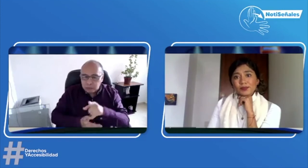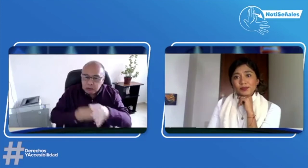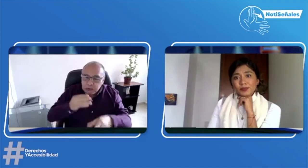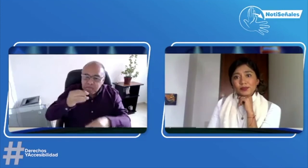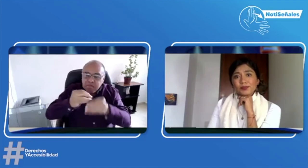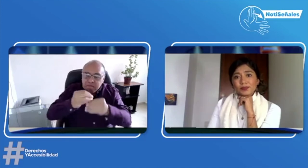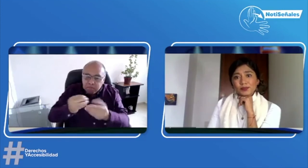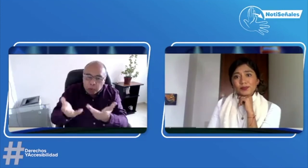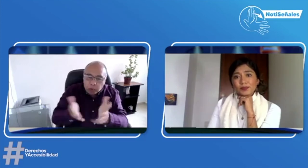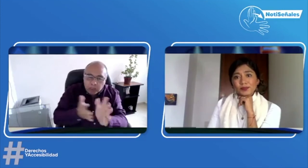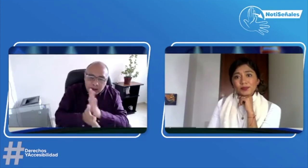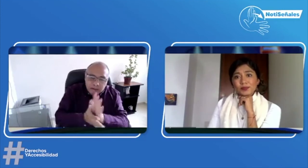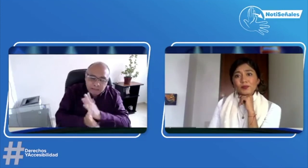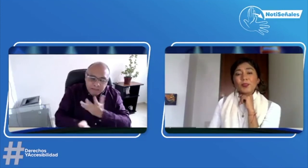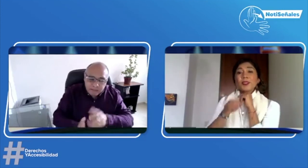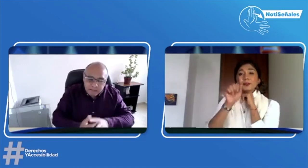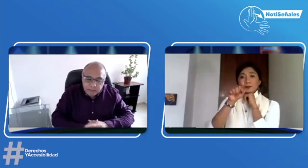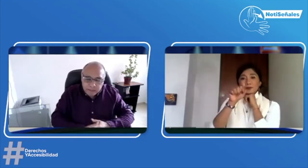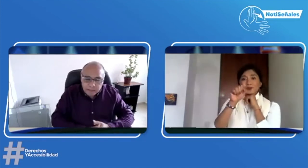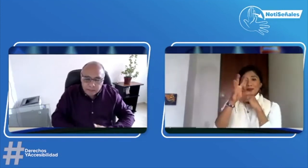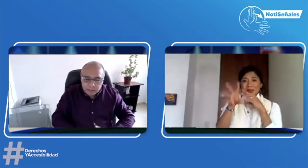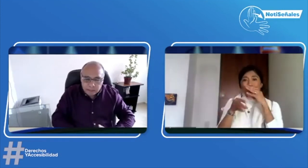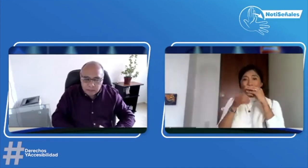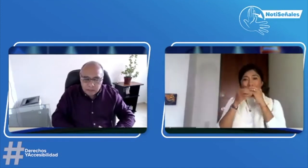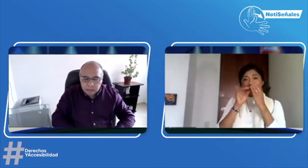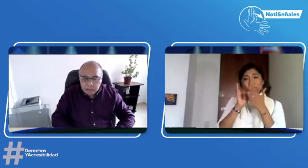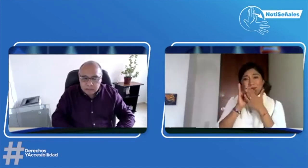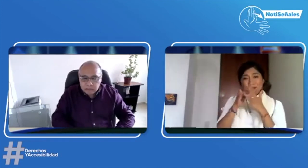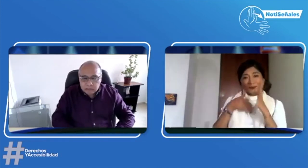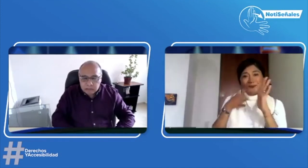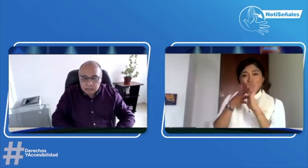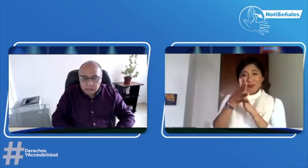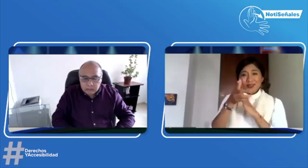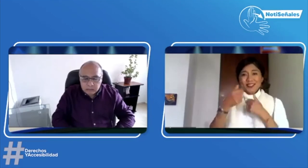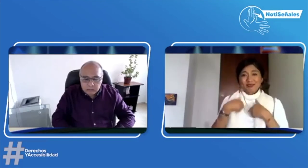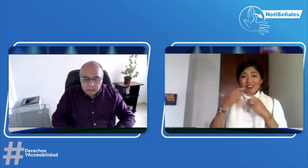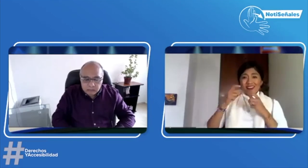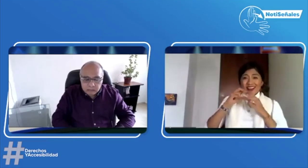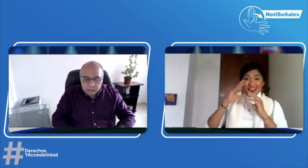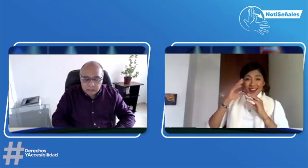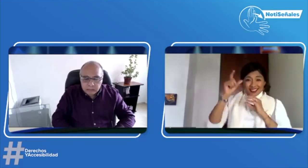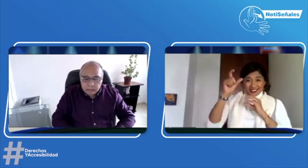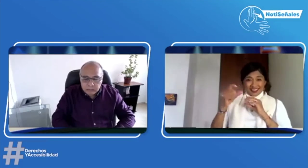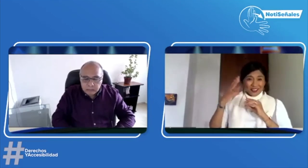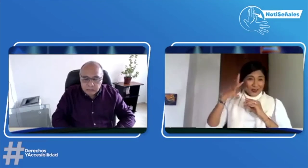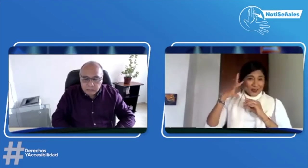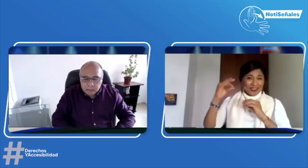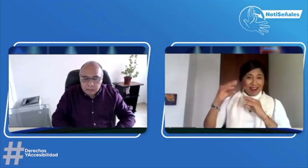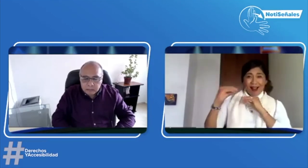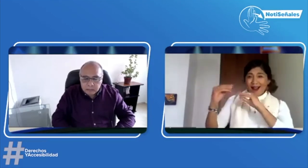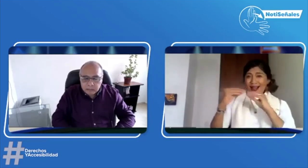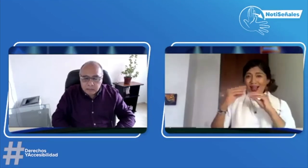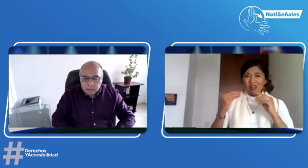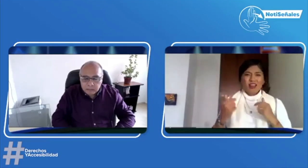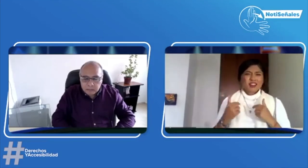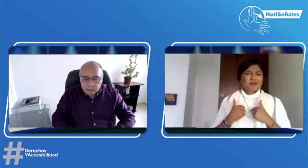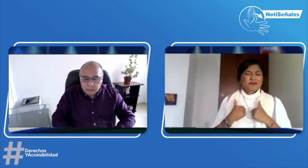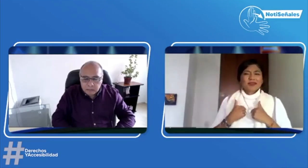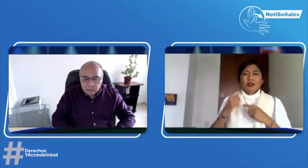problemas para que a futuro no se presenten. Cuéntame. Sí, yo quisiera comentarte con la persona